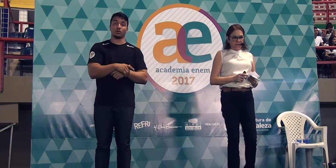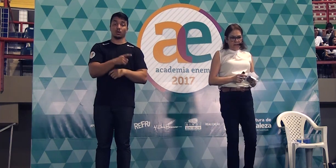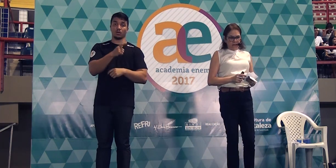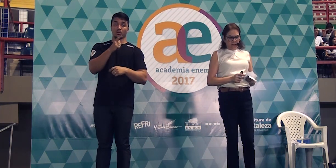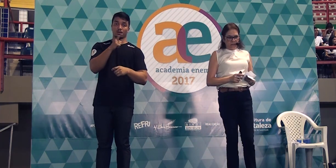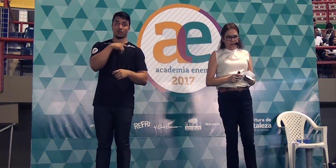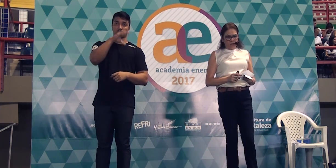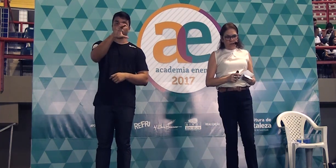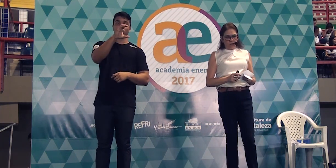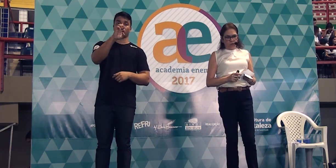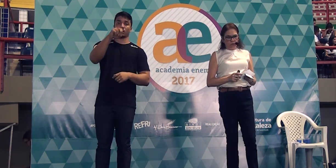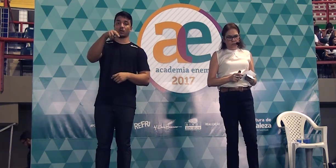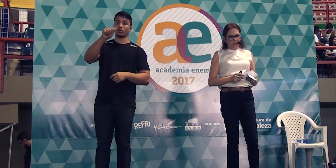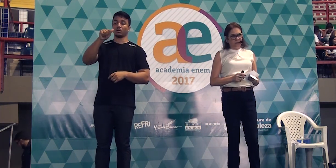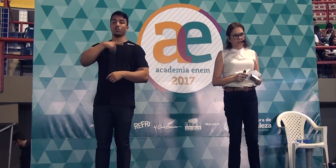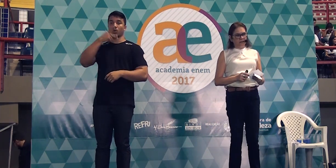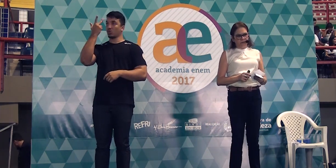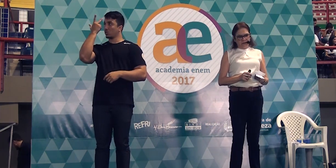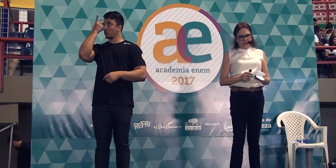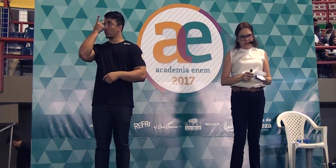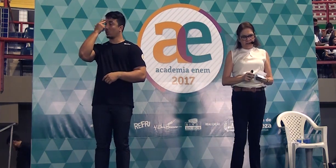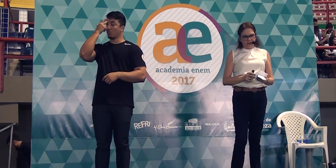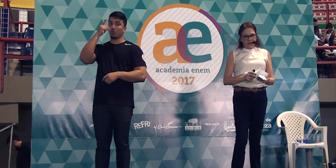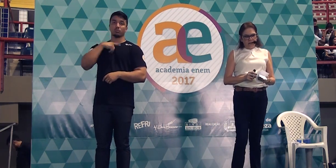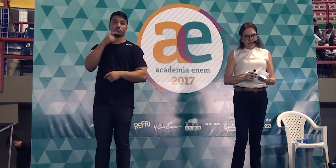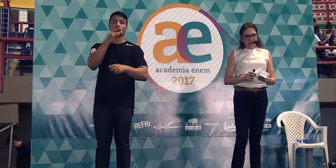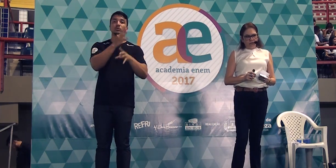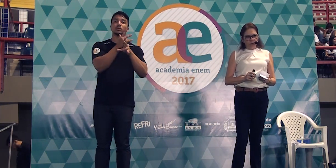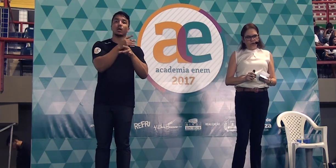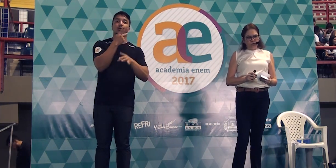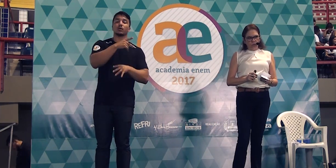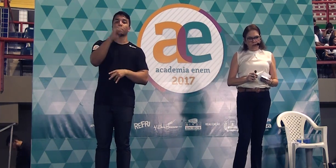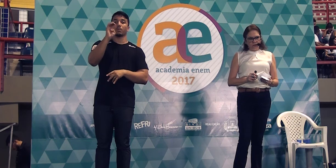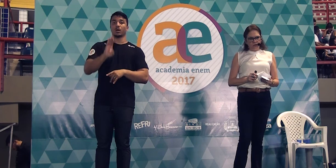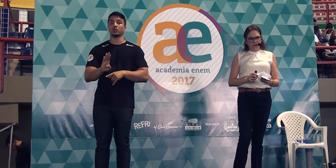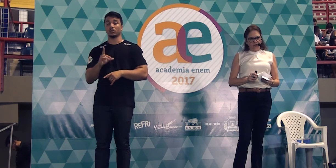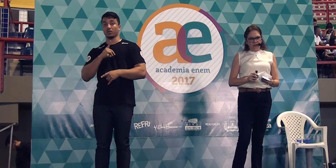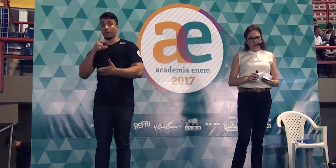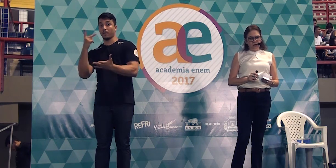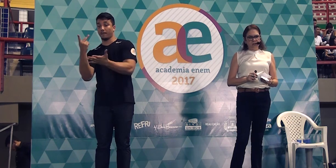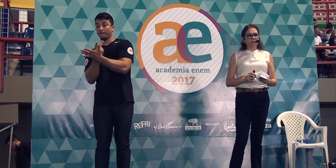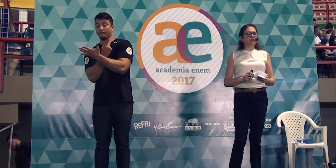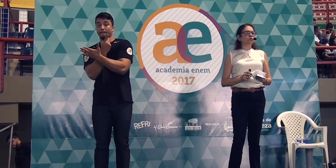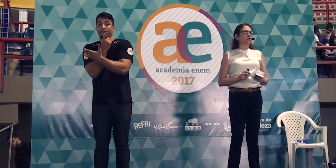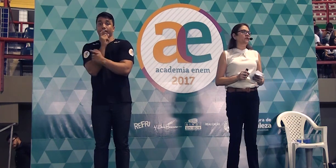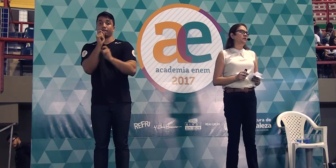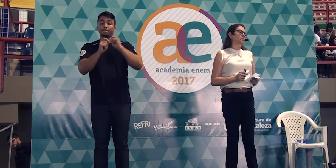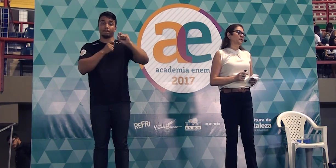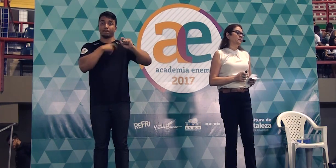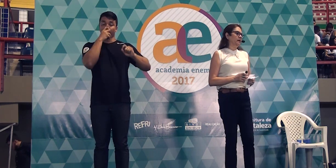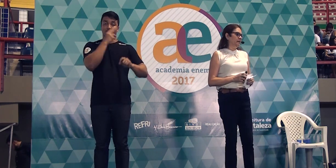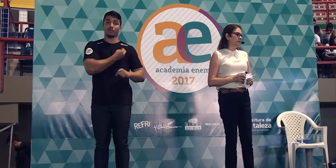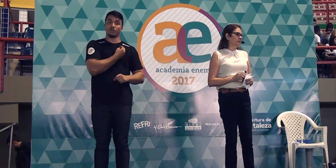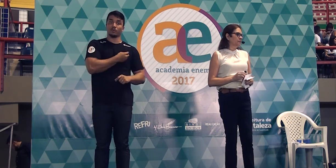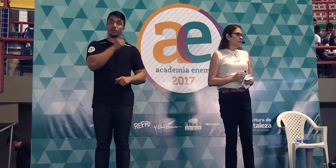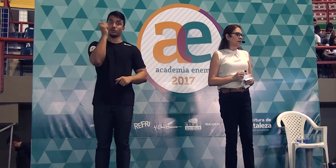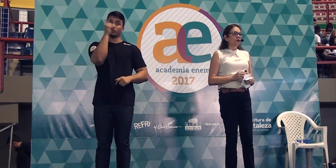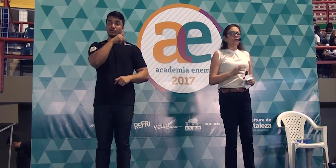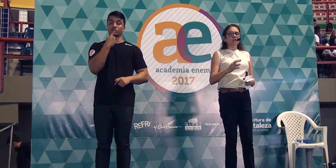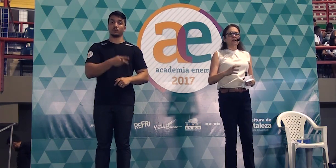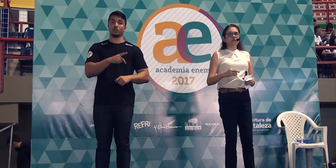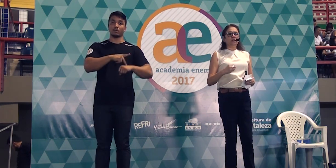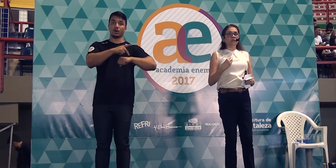essa cena bastante comum nas cidades brasileiras, traduz o quanto viver está sendo difícil nesse país.